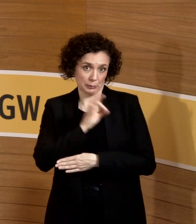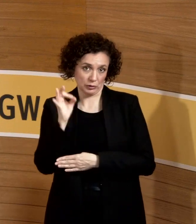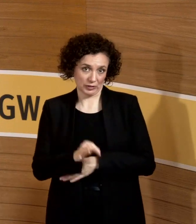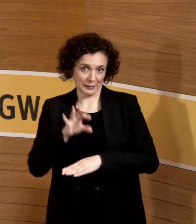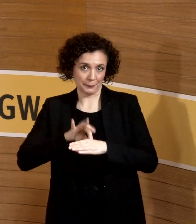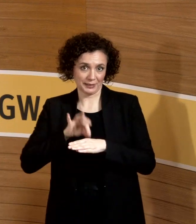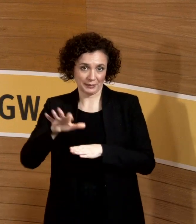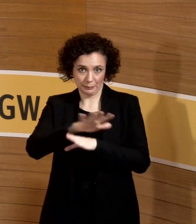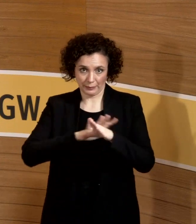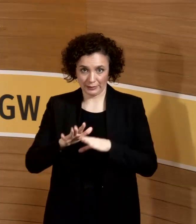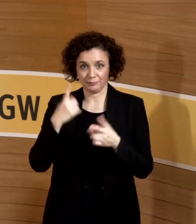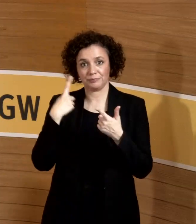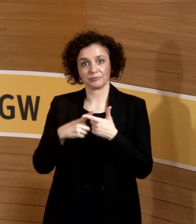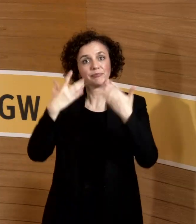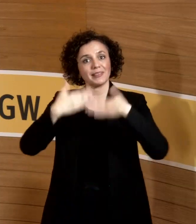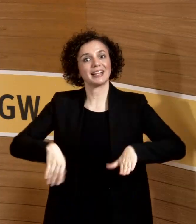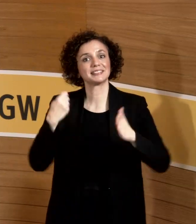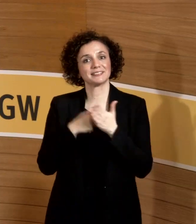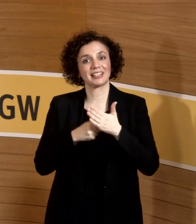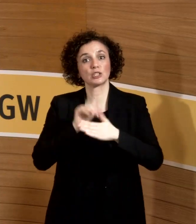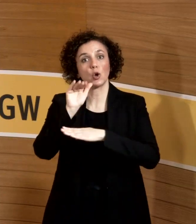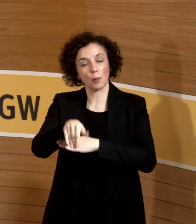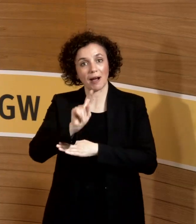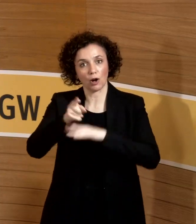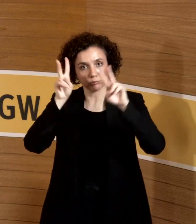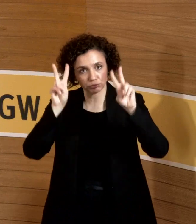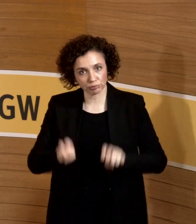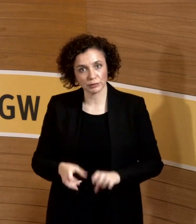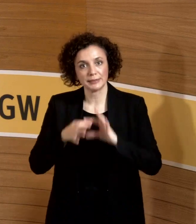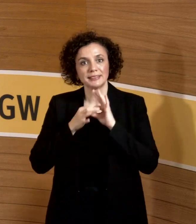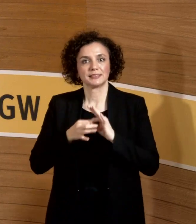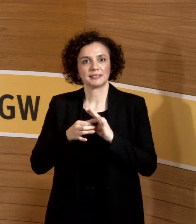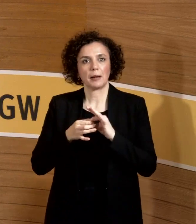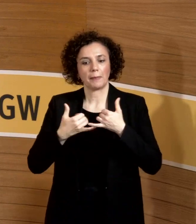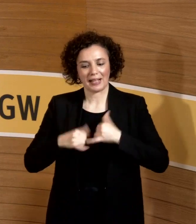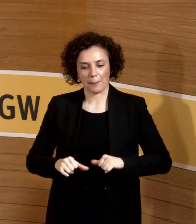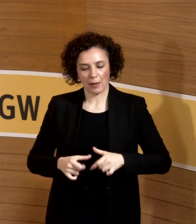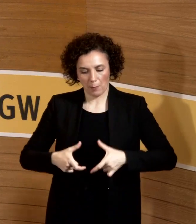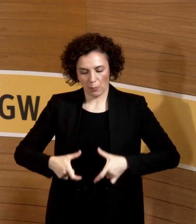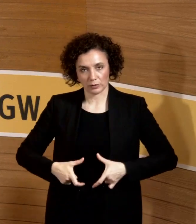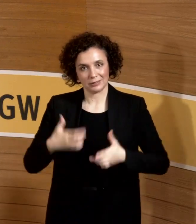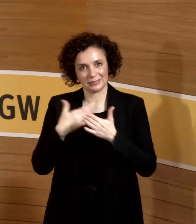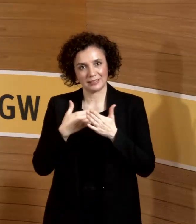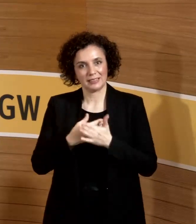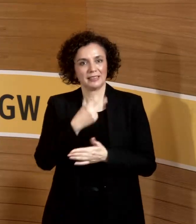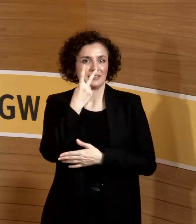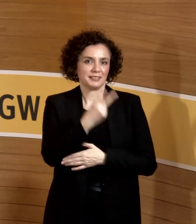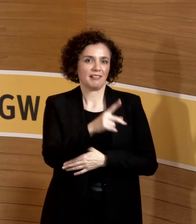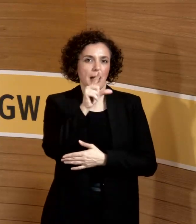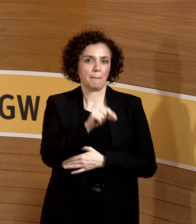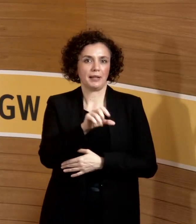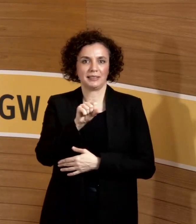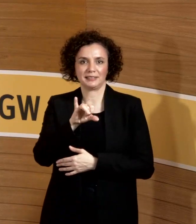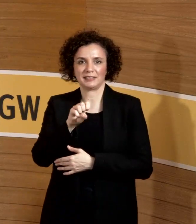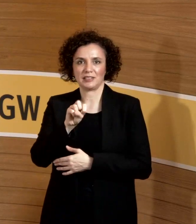haben die auch noch Grenzwertüberschreitungen recherchiert bezüglich der Gebärmutter. Also das sind diese zwei Millisievert, die für Nichtschwangere